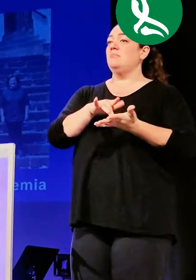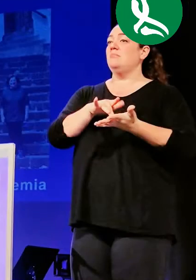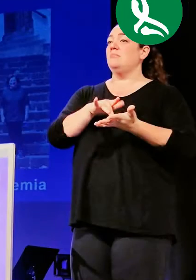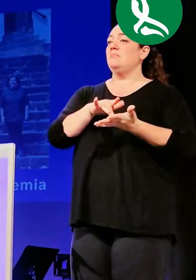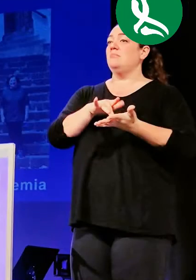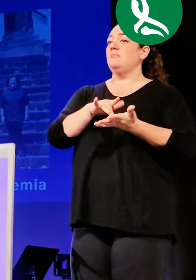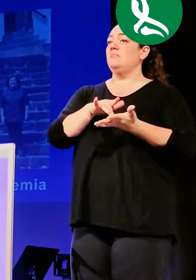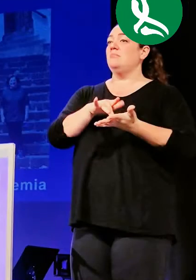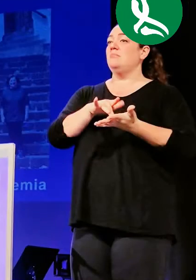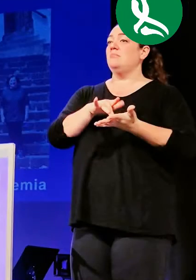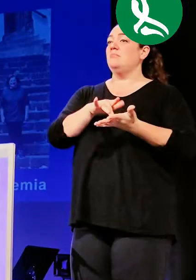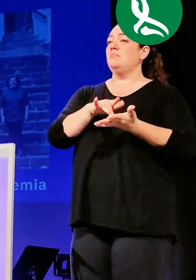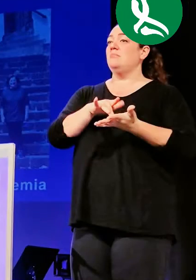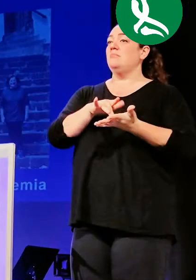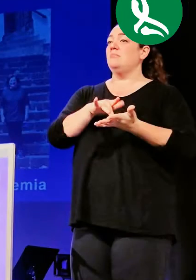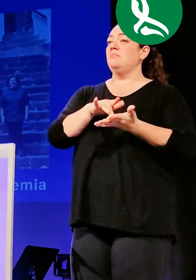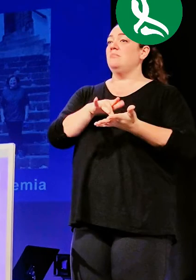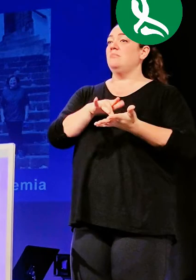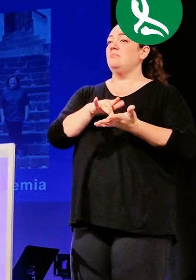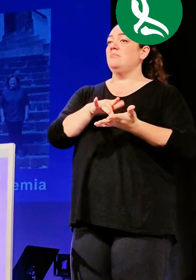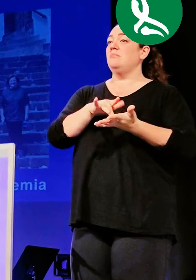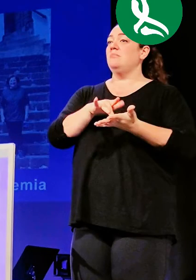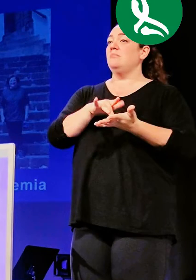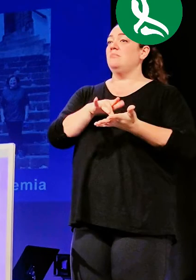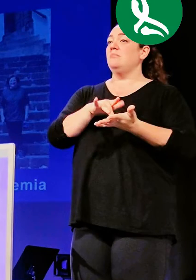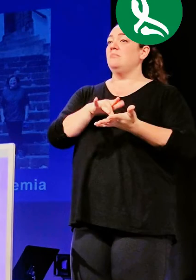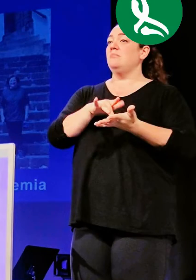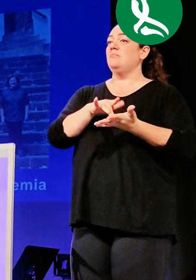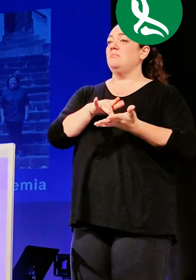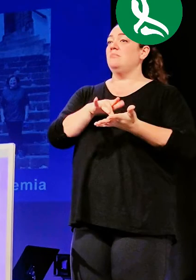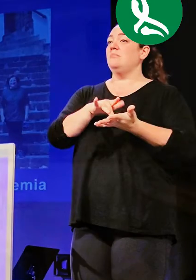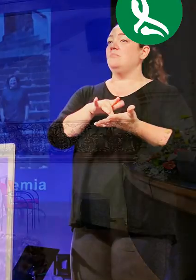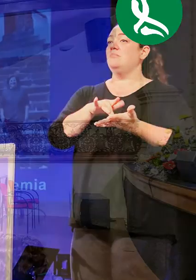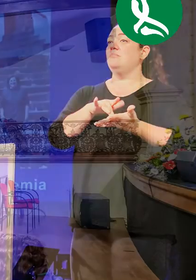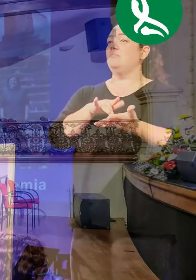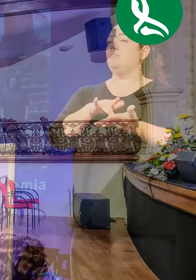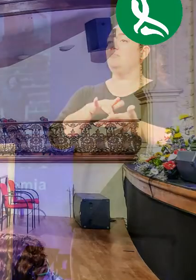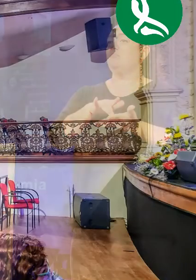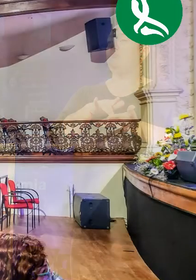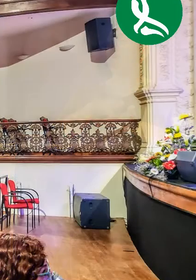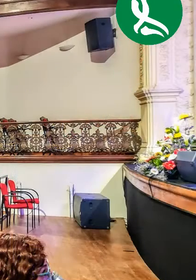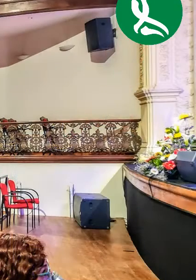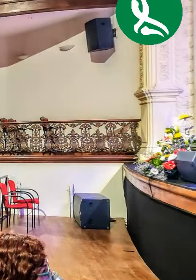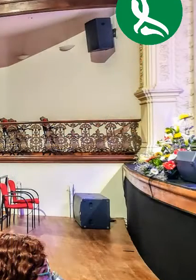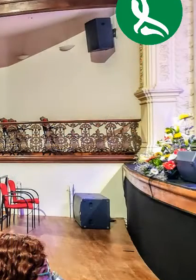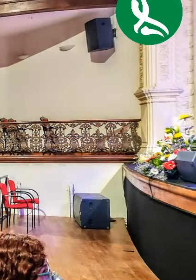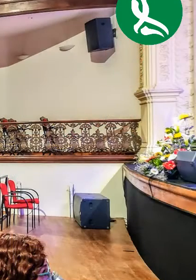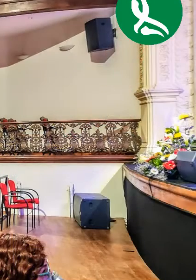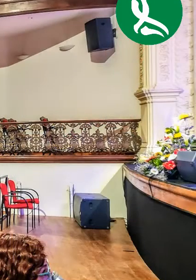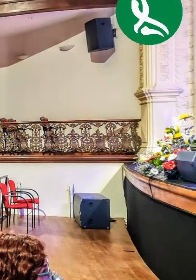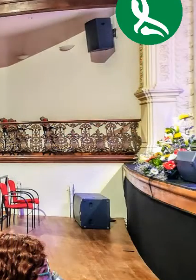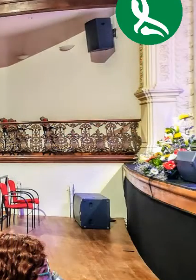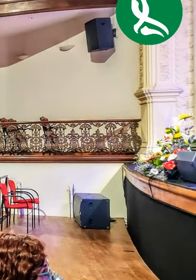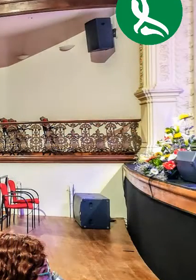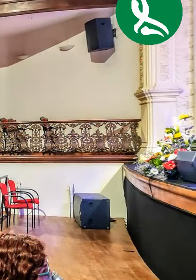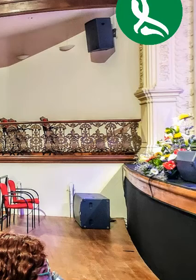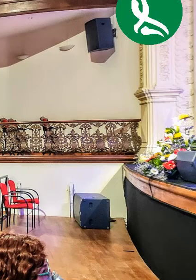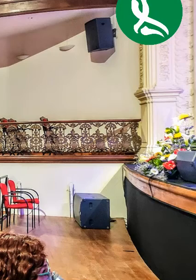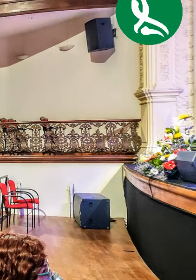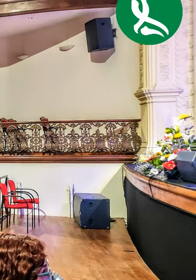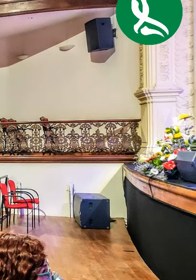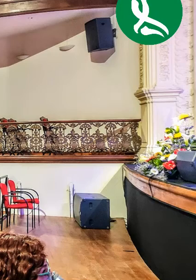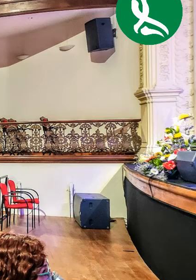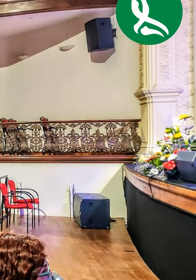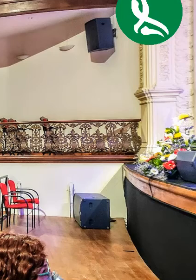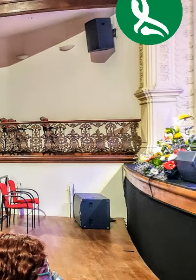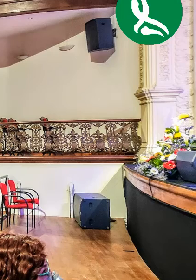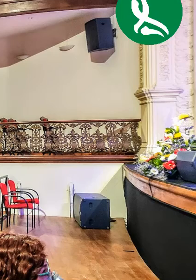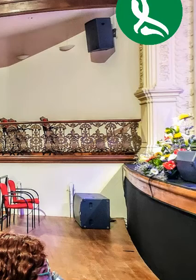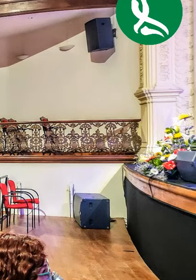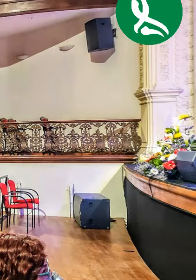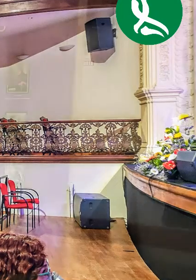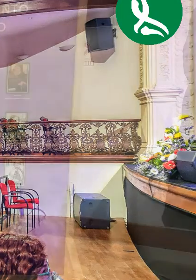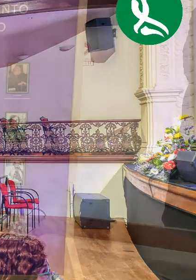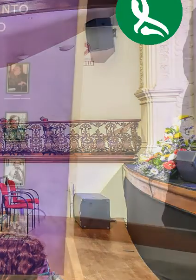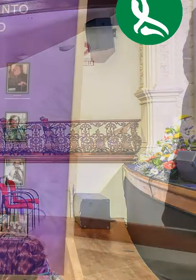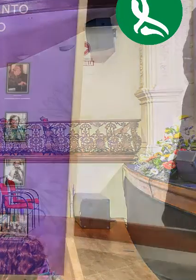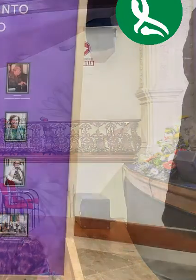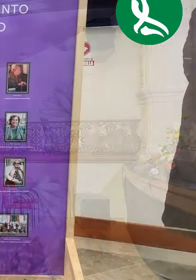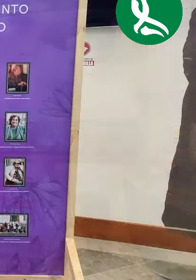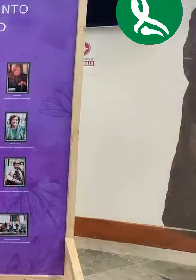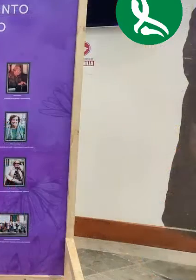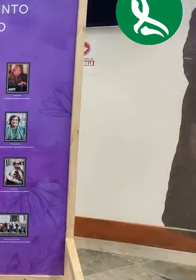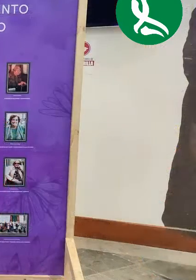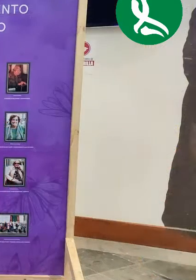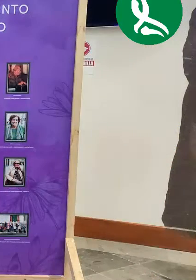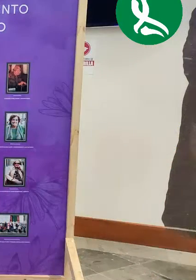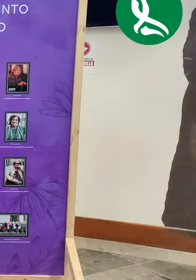la demostración la tenemos hoy aquí. Además, contamos con sus compromisos diarios, por el que anteponen su bienestar personal, por un bien común en la